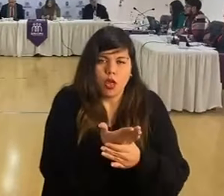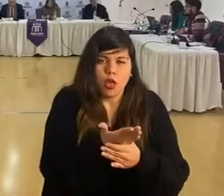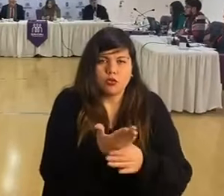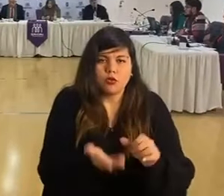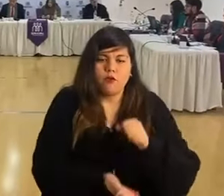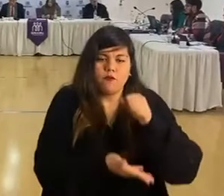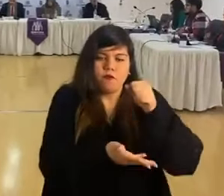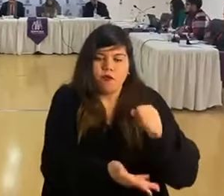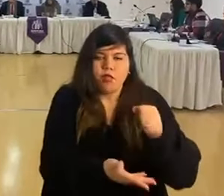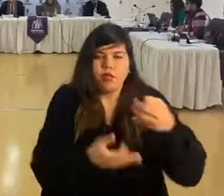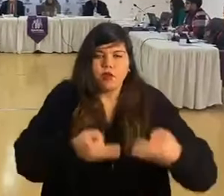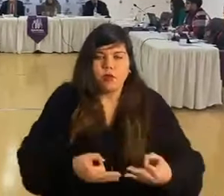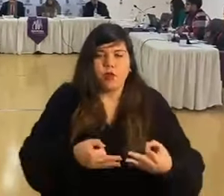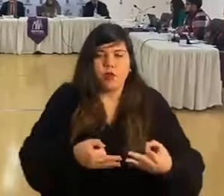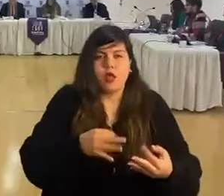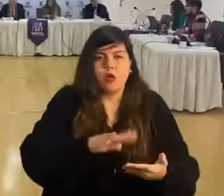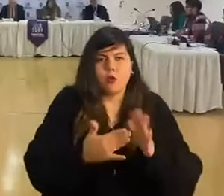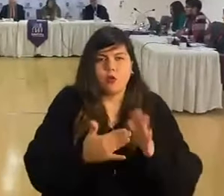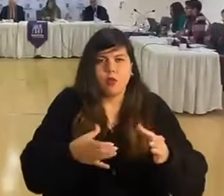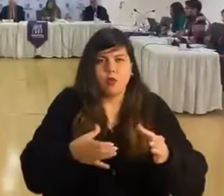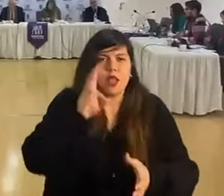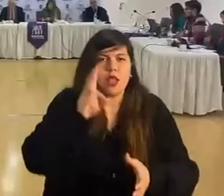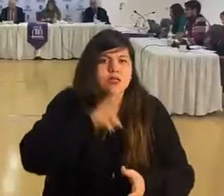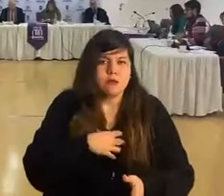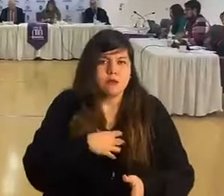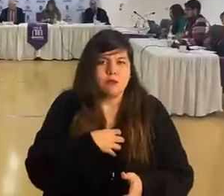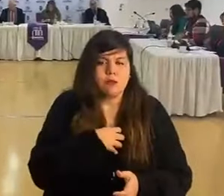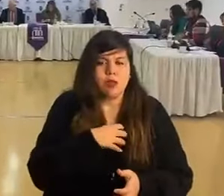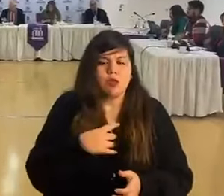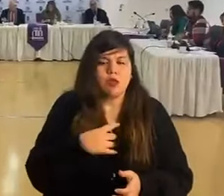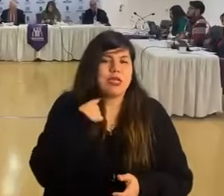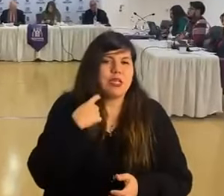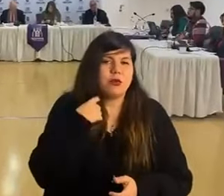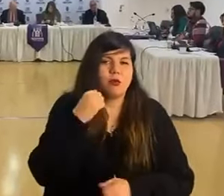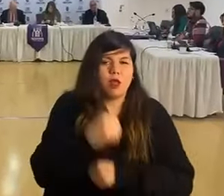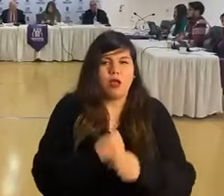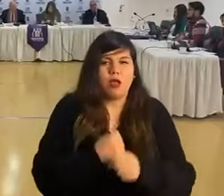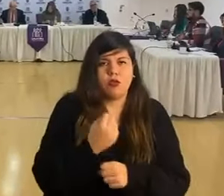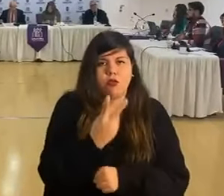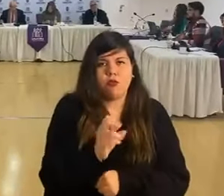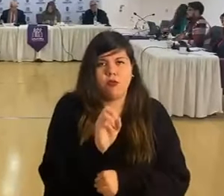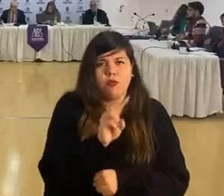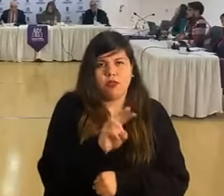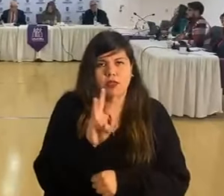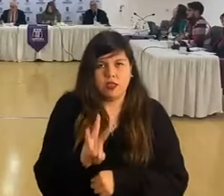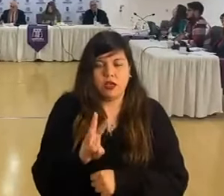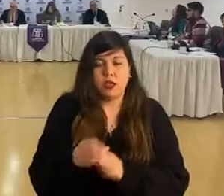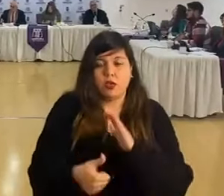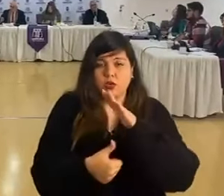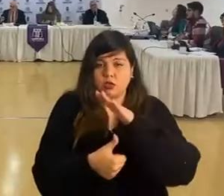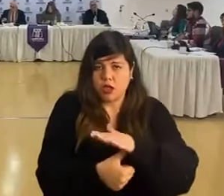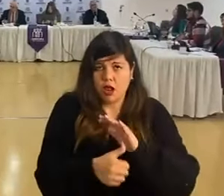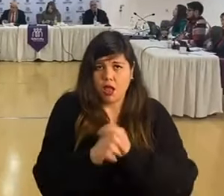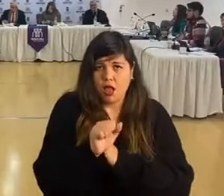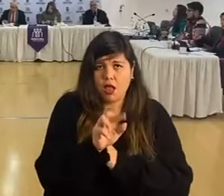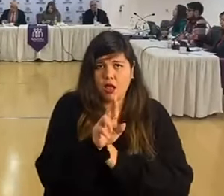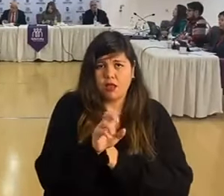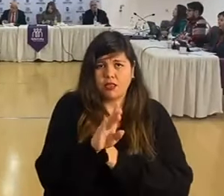Comunitaria Quilicura Sin Miedo, año 2023. ¿Consejala Alexandra Arancidia?